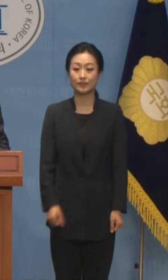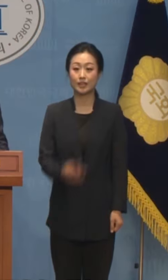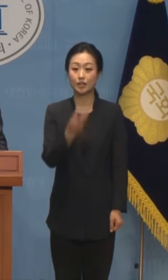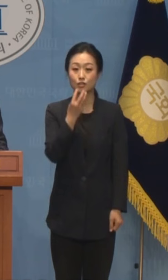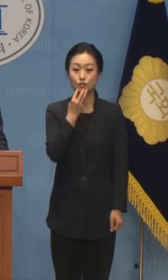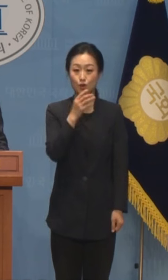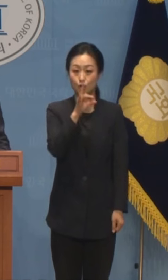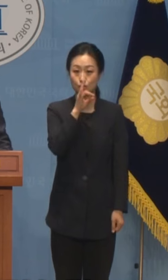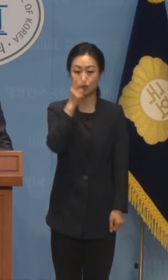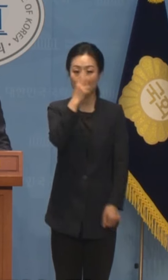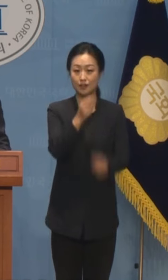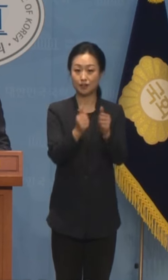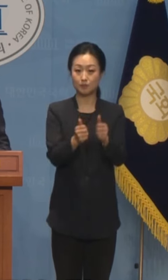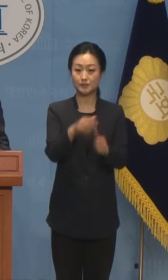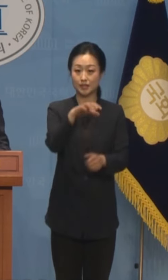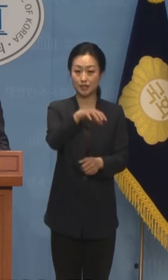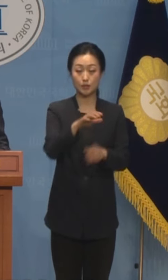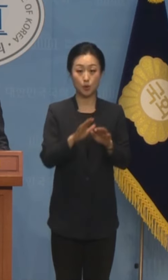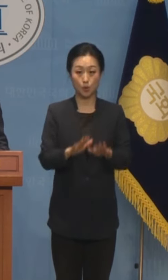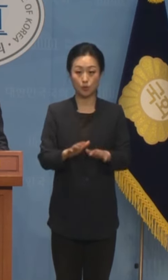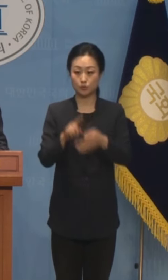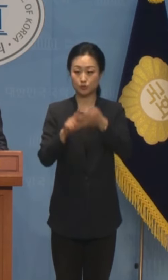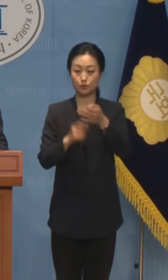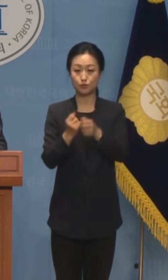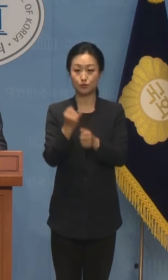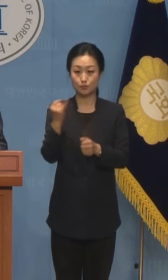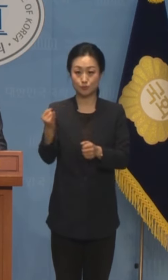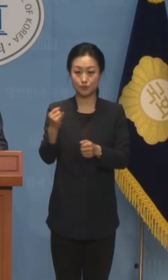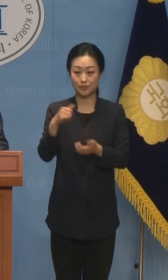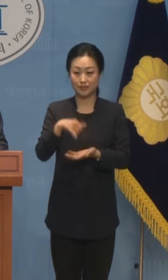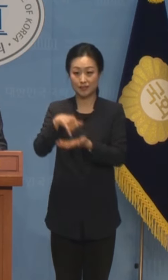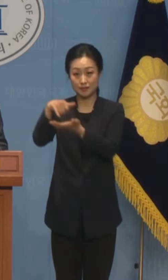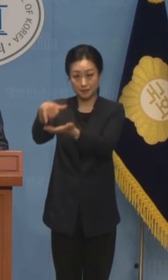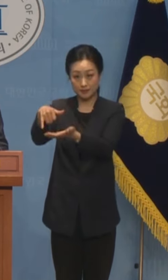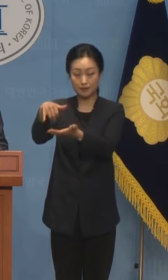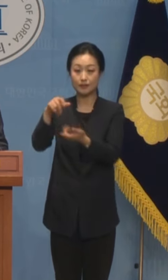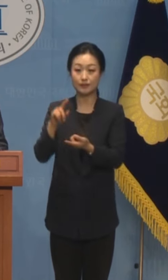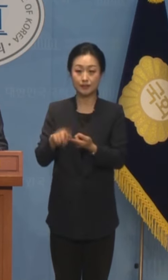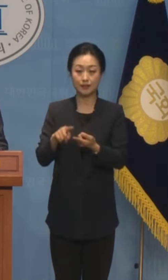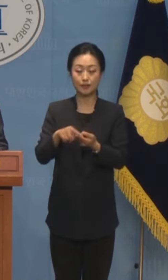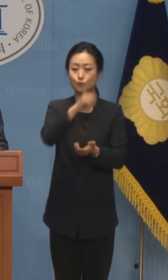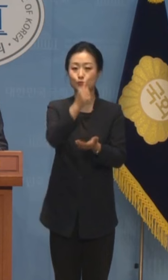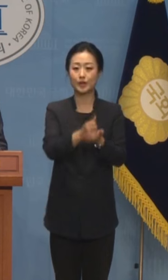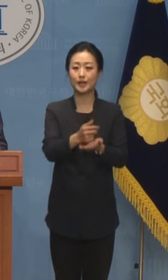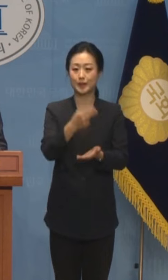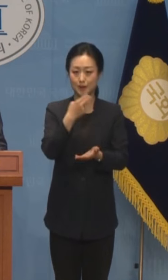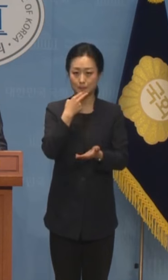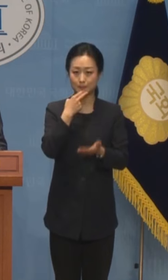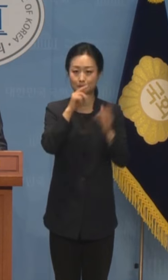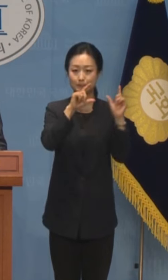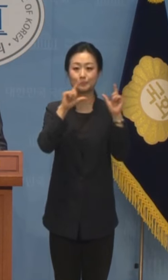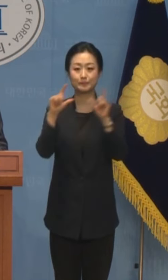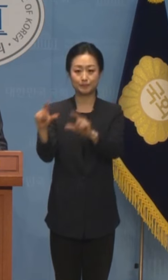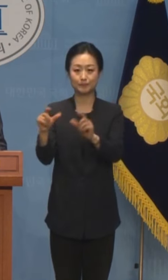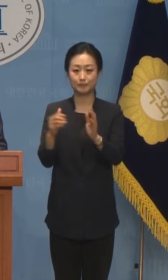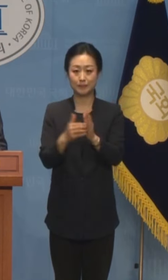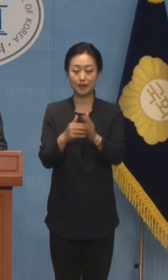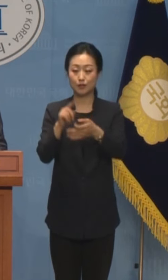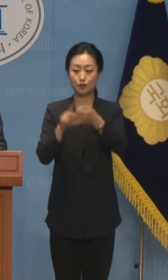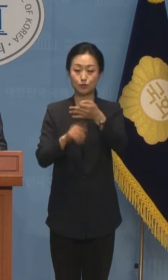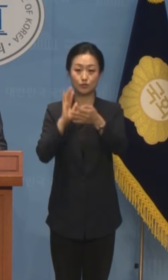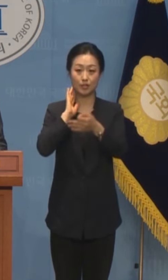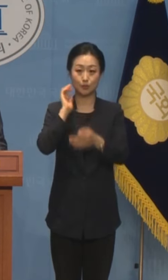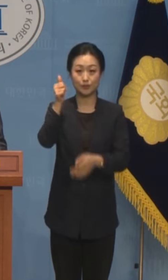서울중앙지검에서 오늘 김건희 여사의 명품백수수에 대해서 무혐의로 결론을 내리고 윤석열